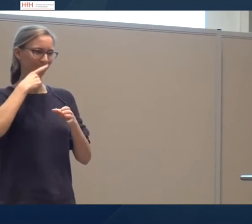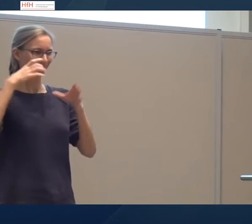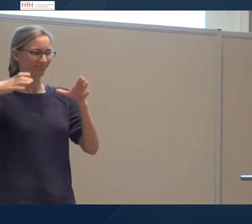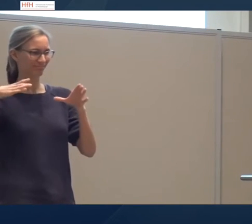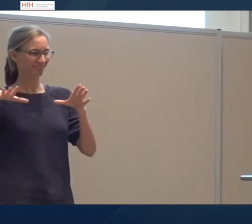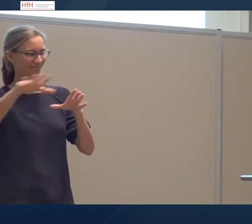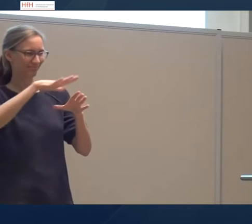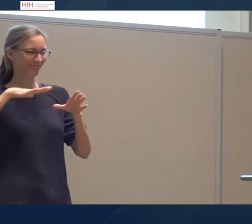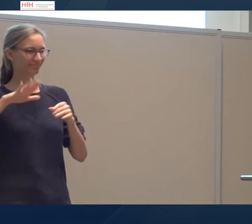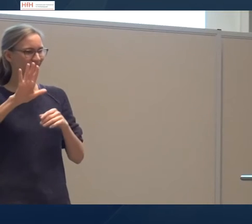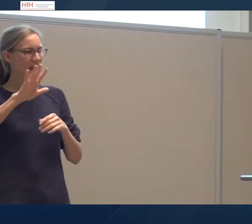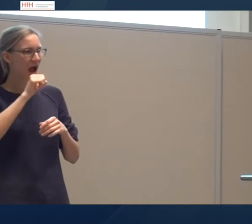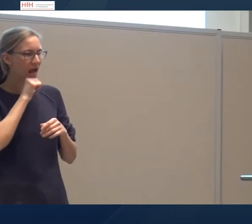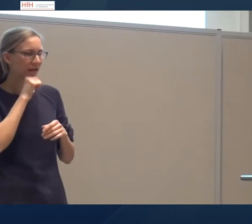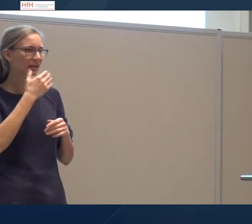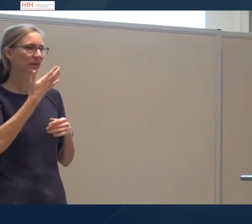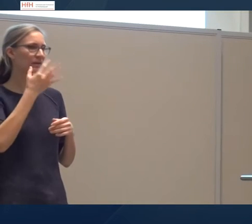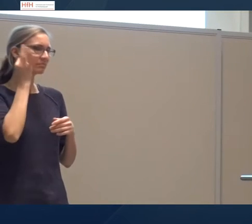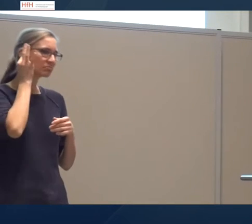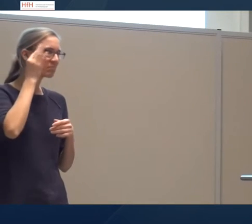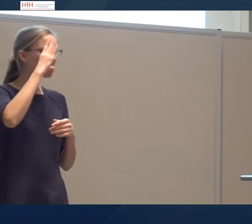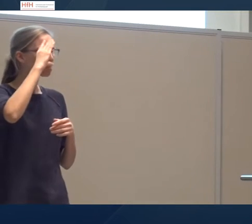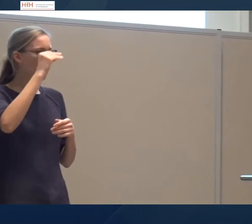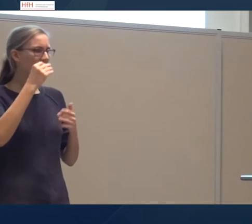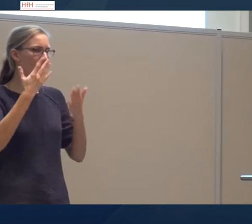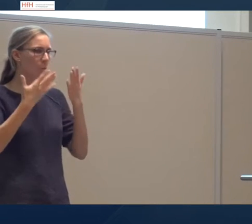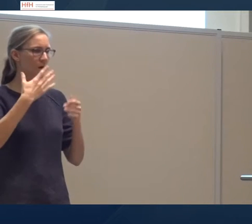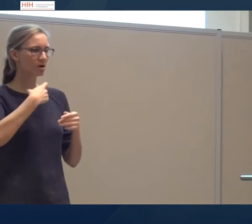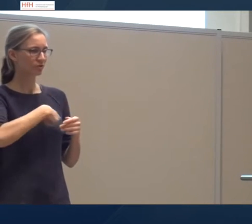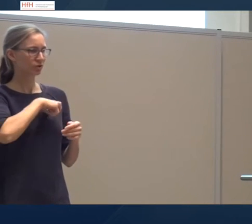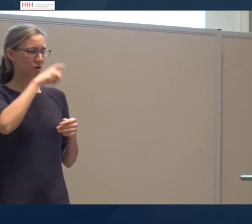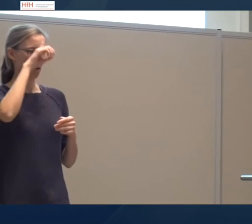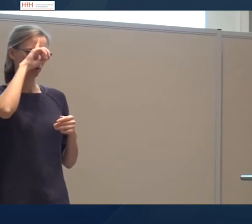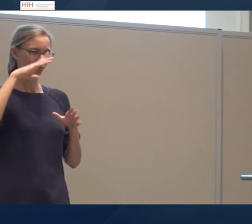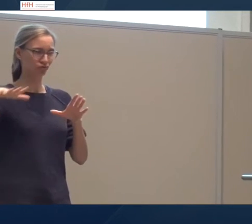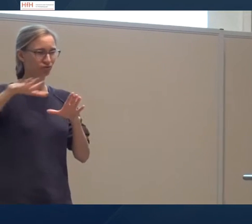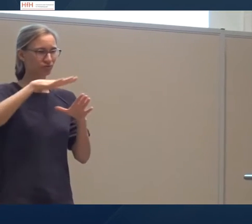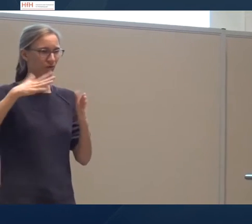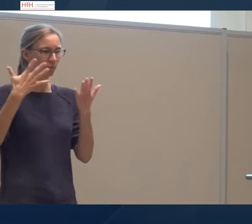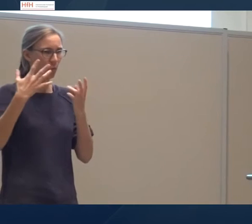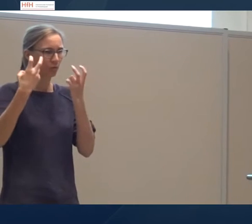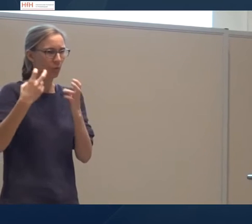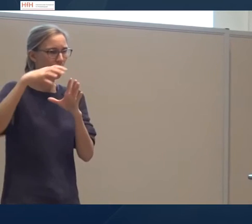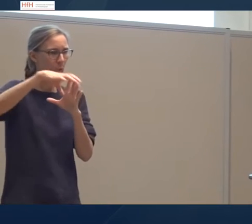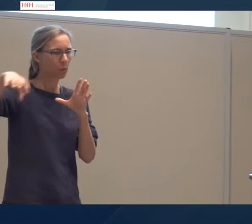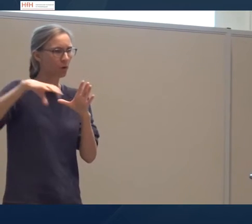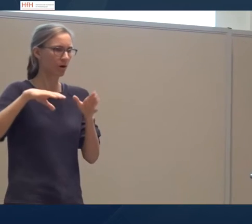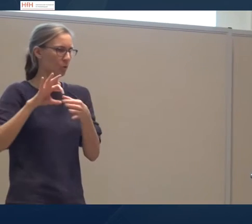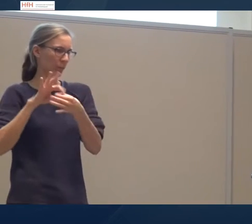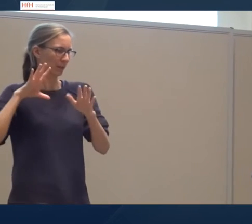Das sind Vertreterinnen und Vertreter aus der Gebärdensprachgemeinschaft, bunt gemischt und unabhängig von Wohnort,